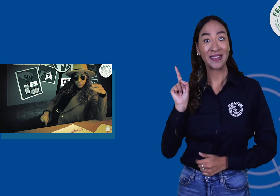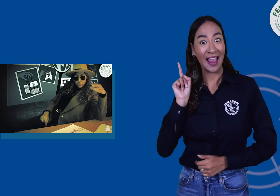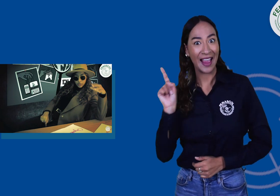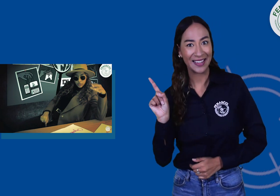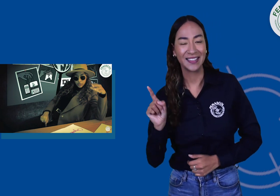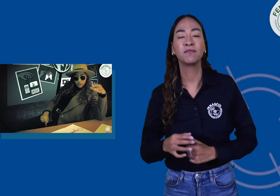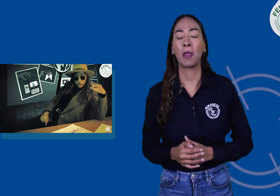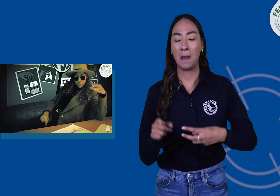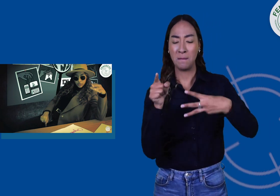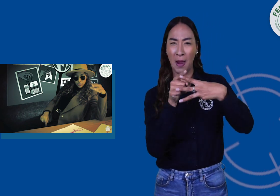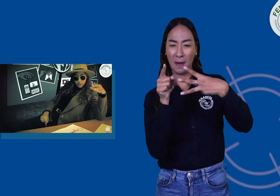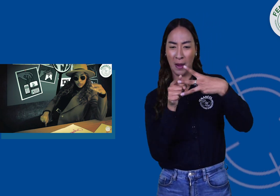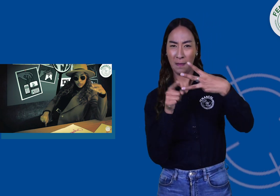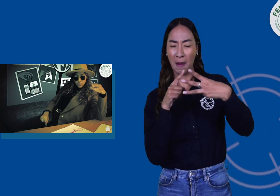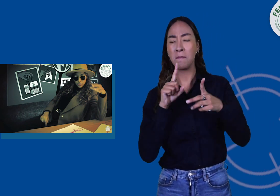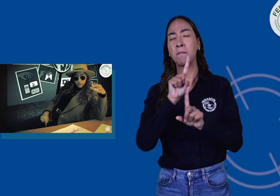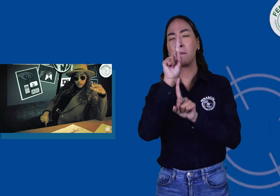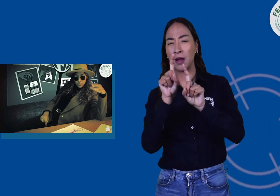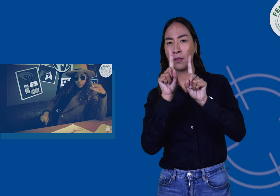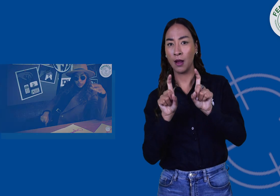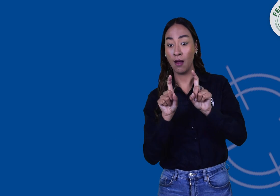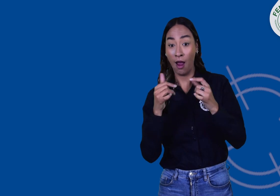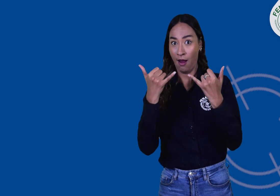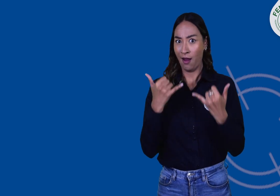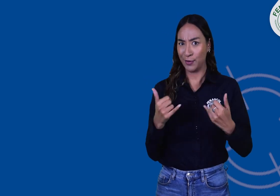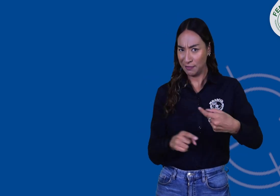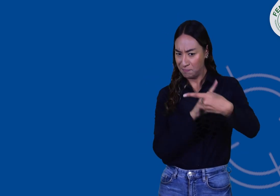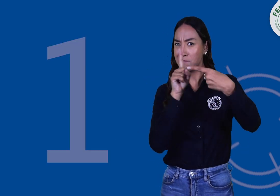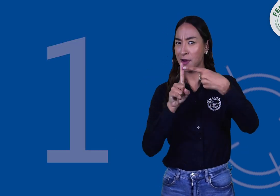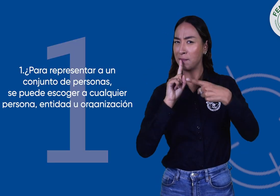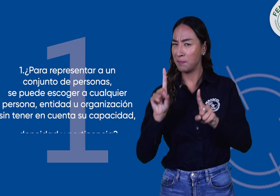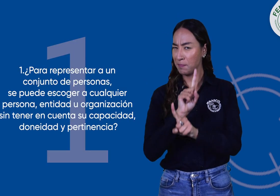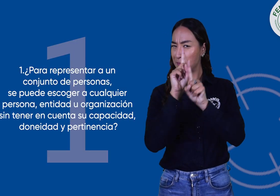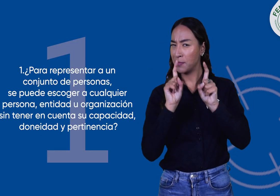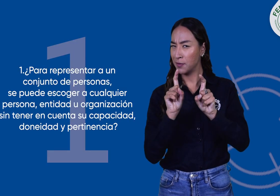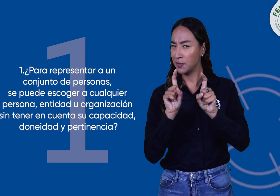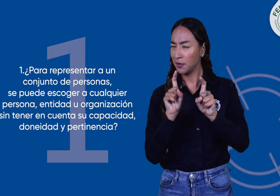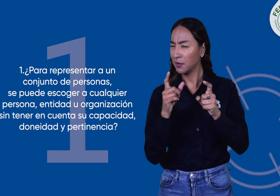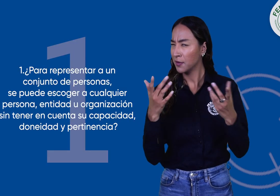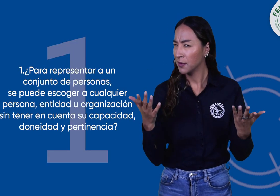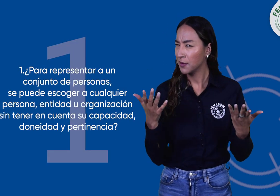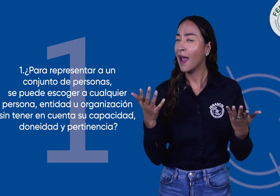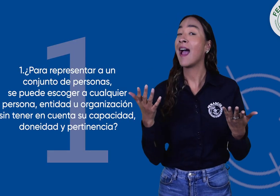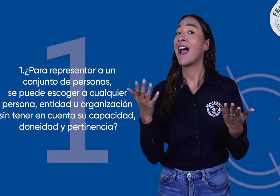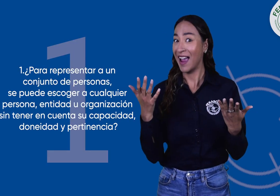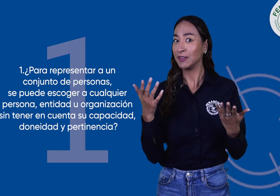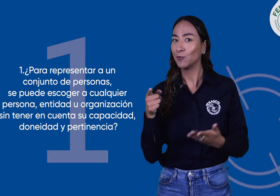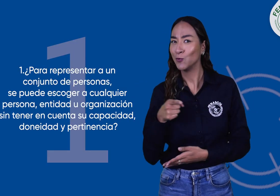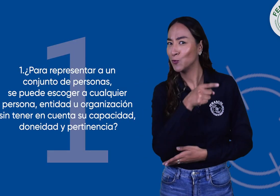Este. Hicimos tres preguntas a las que les daremos respuesta hoy. A esta primera pregunta muchos de ustedes dieron respuesta en los